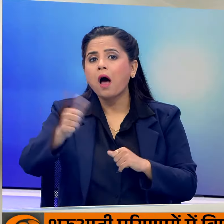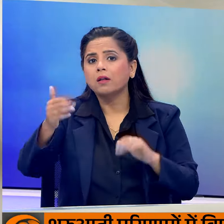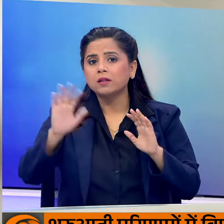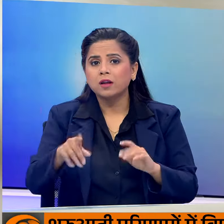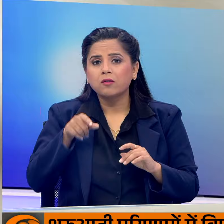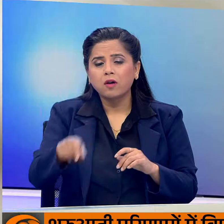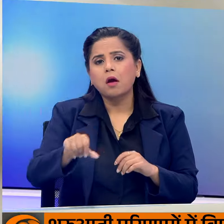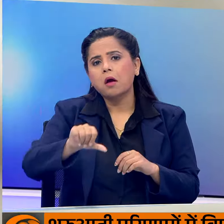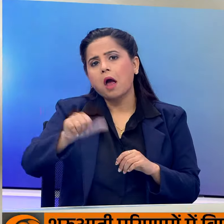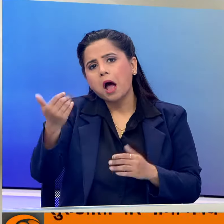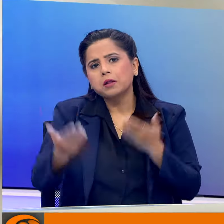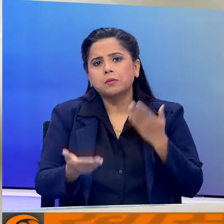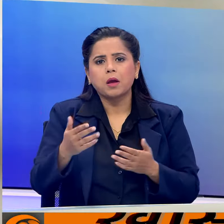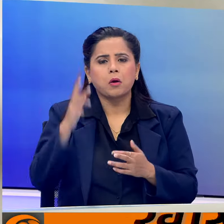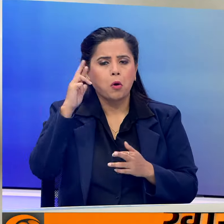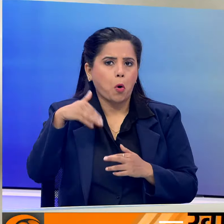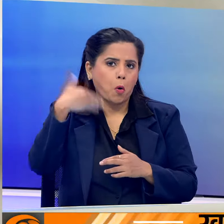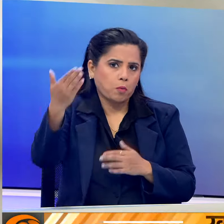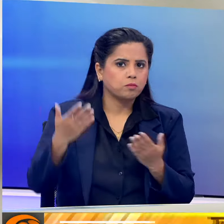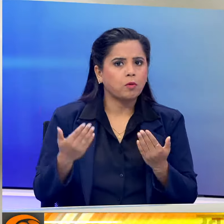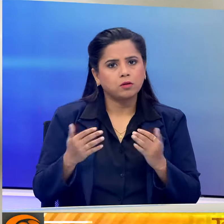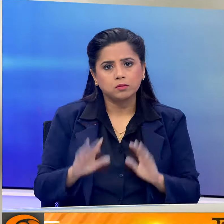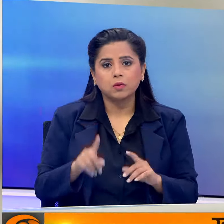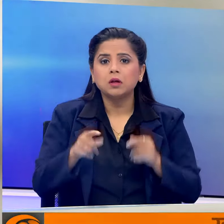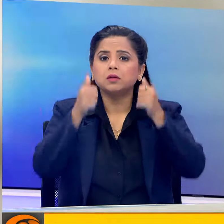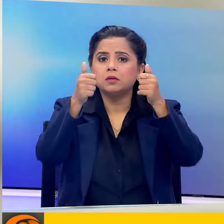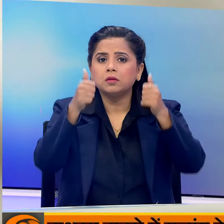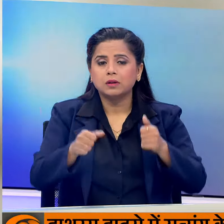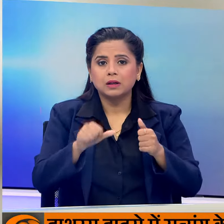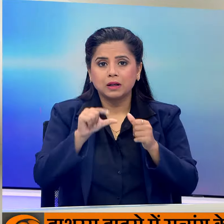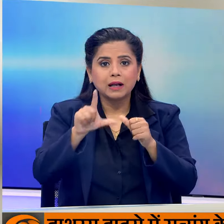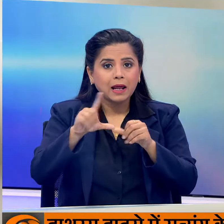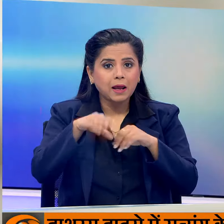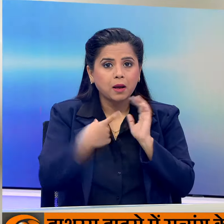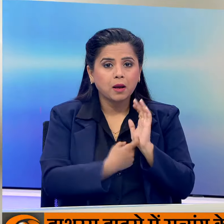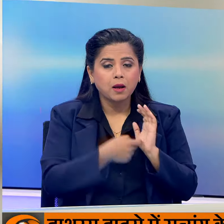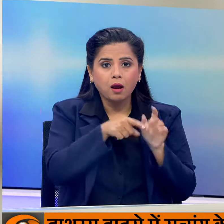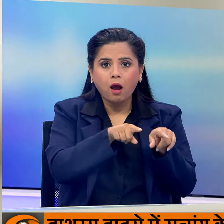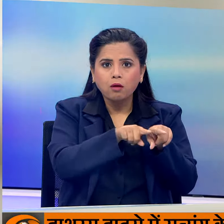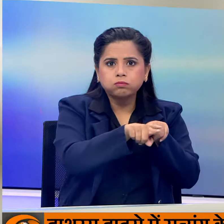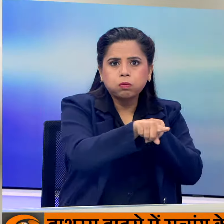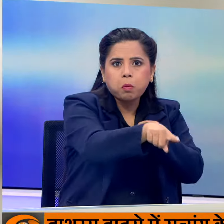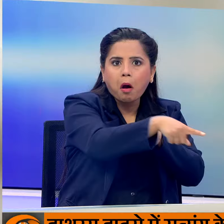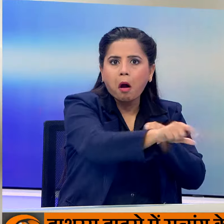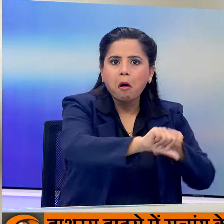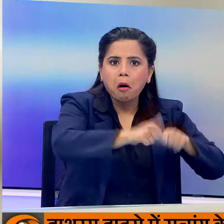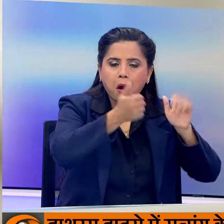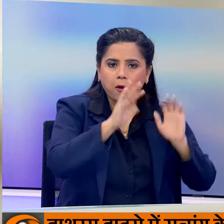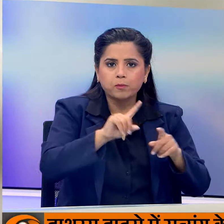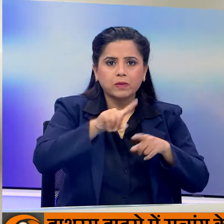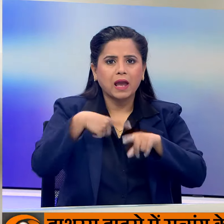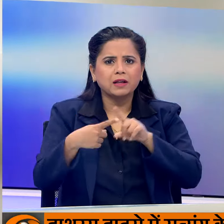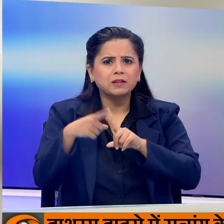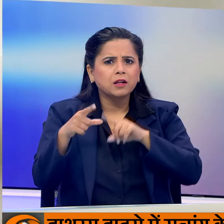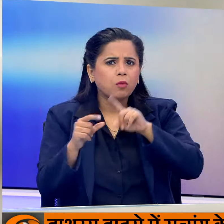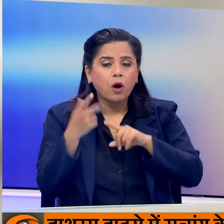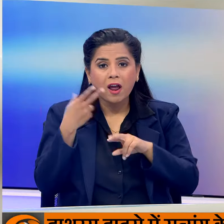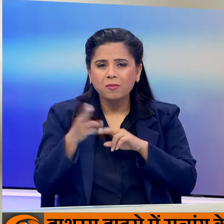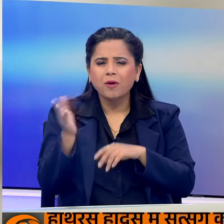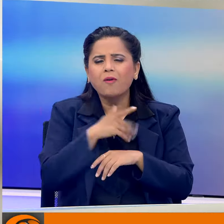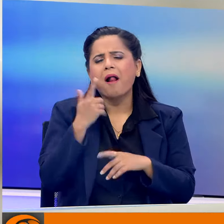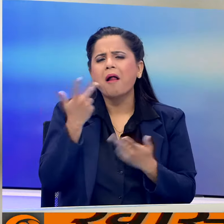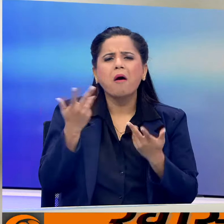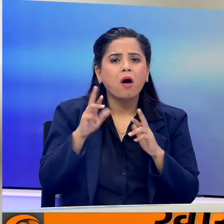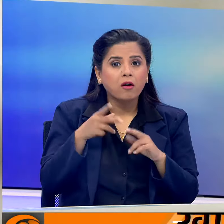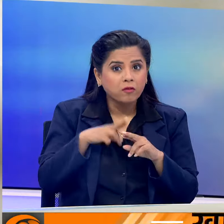के खाते में जाने की भविश्यवानी की गई है परिणामों में लेबर पार्टी की बढ़त बरकरार रही और एक्जिट पोल सही साबित हुए